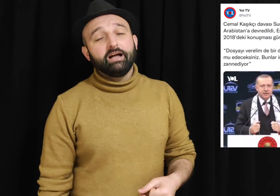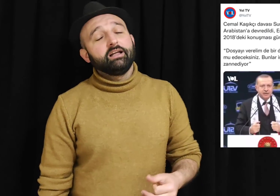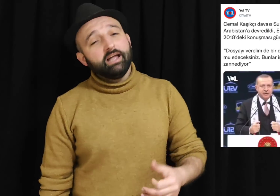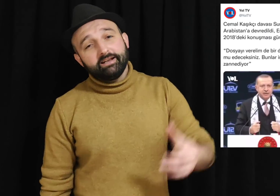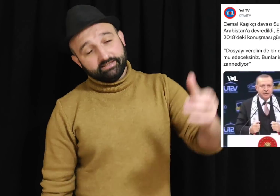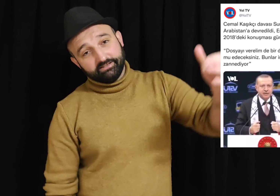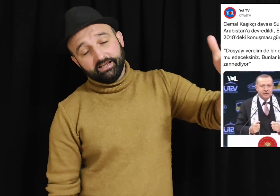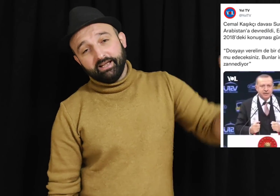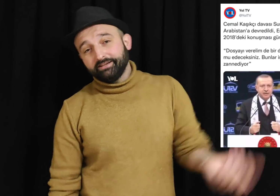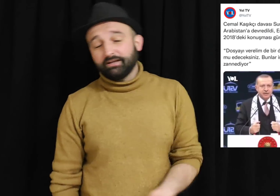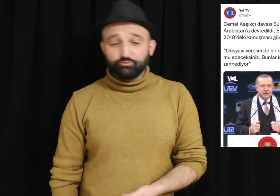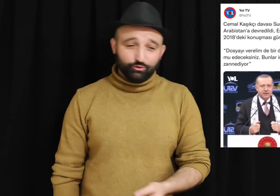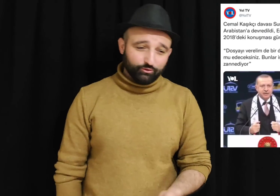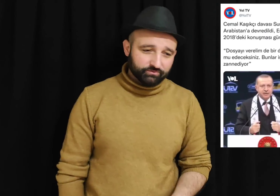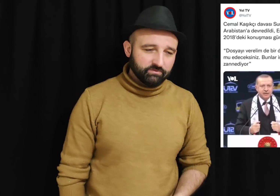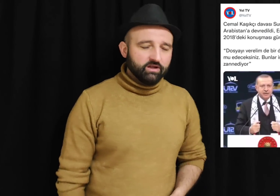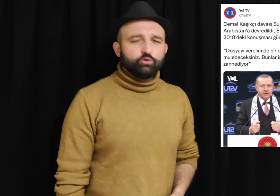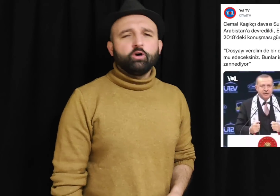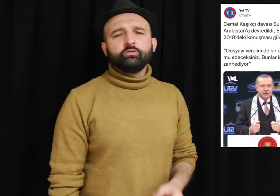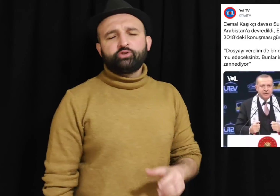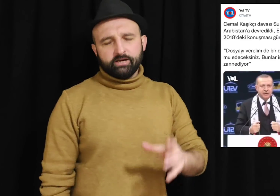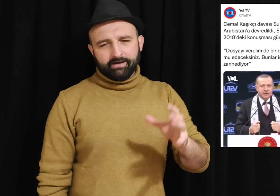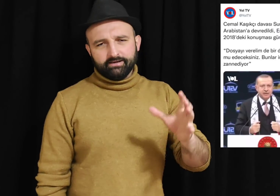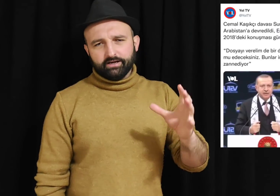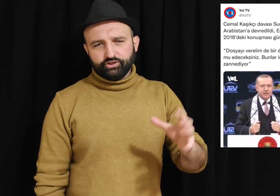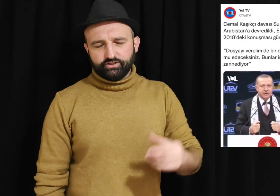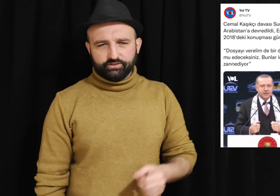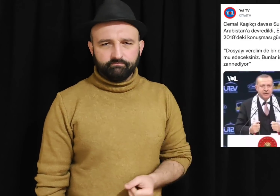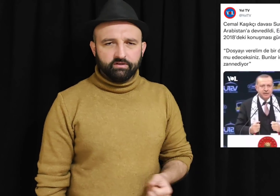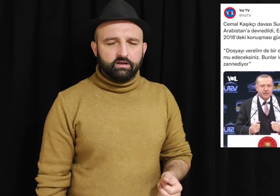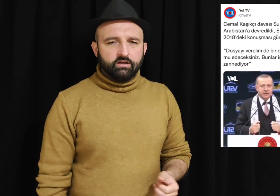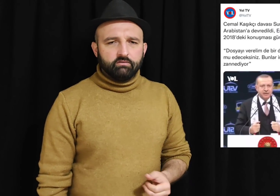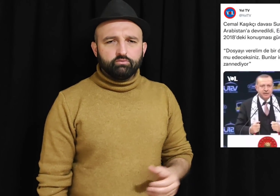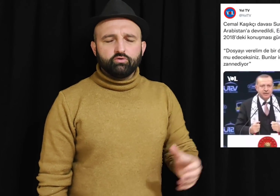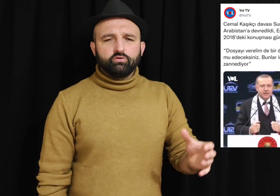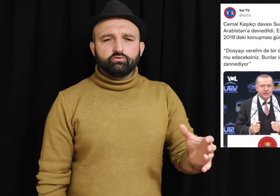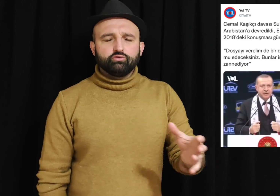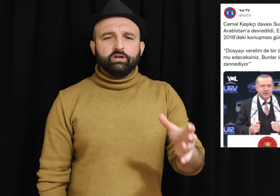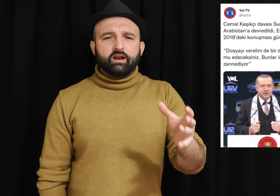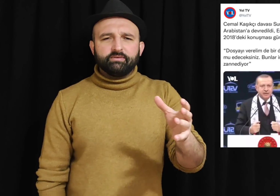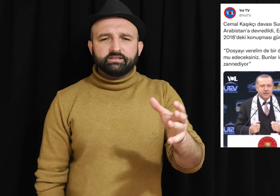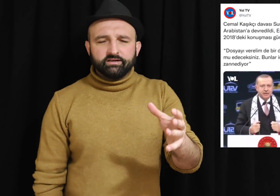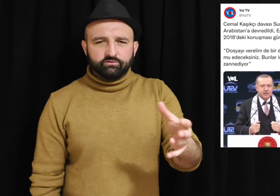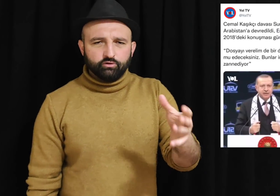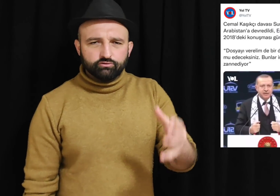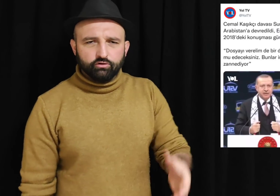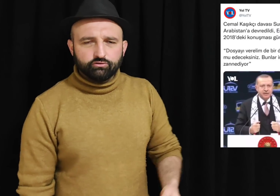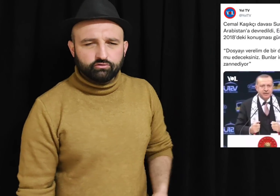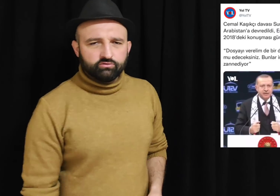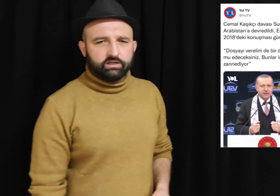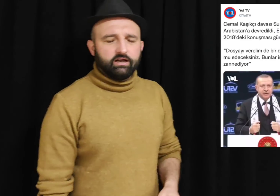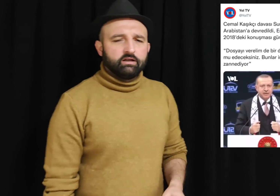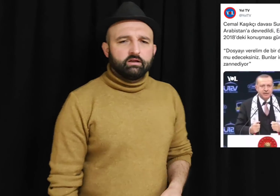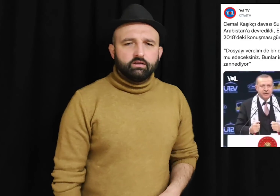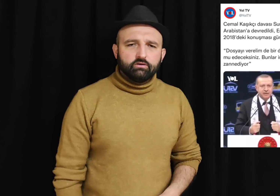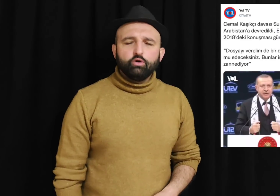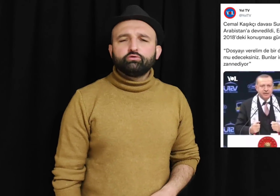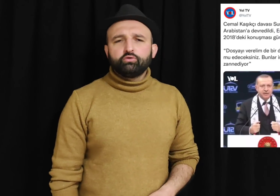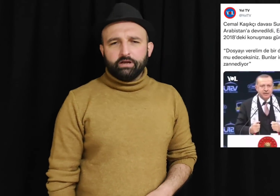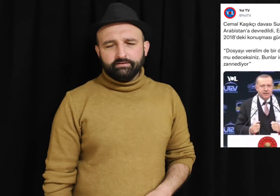herkese hesap soruyor. Konu Cemal Kaşıkçı. Bu Suudi Arabistan'ın konsolosluğunda öldürülen